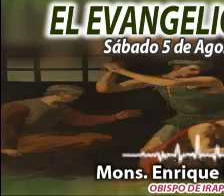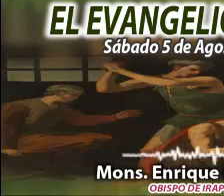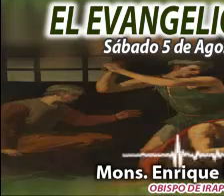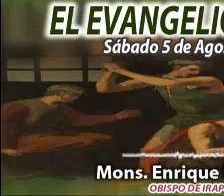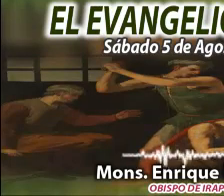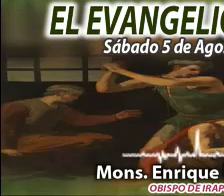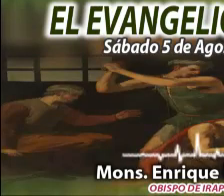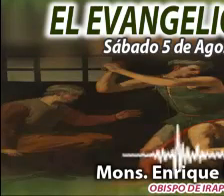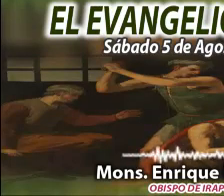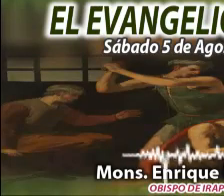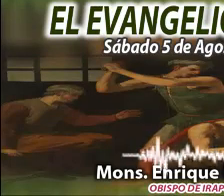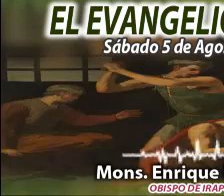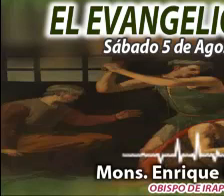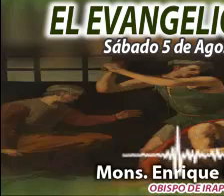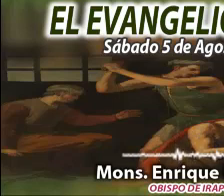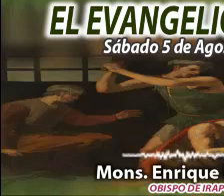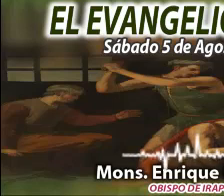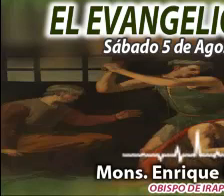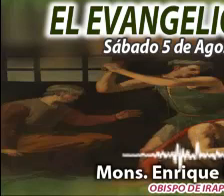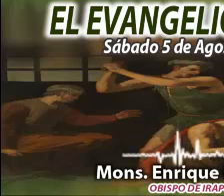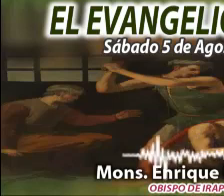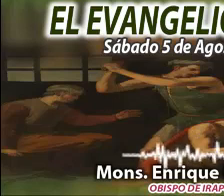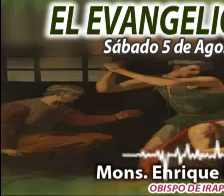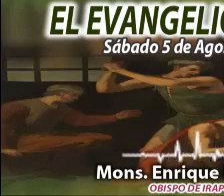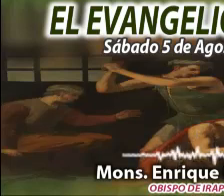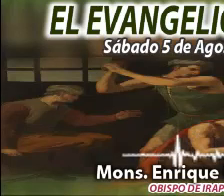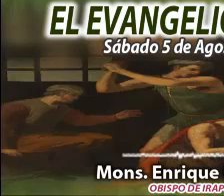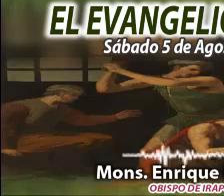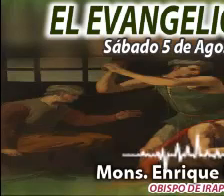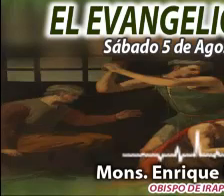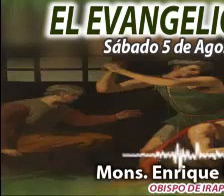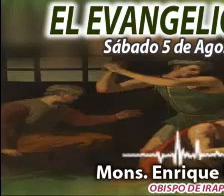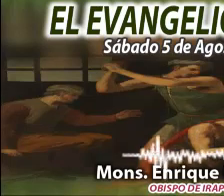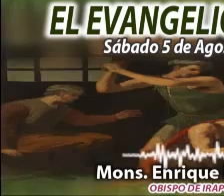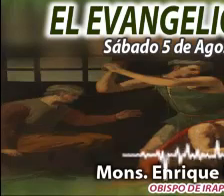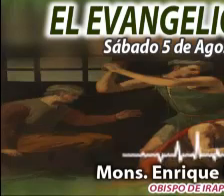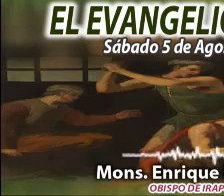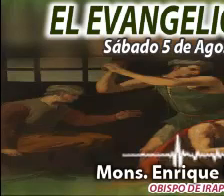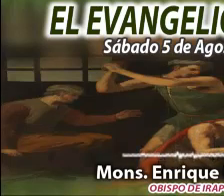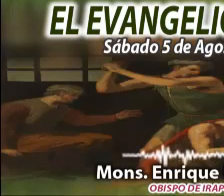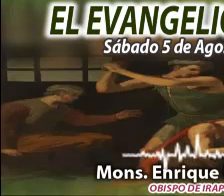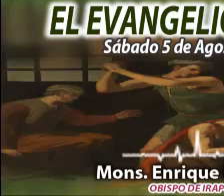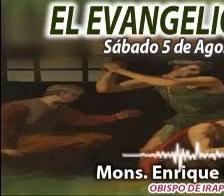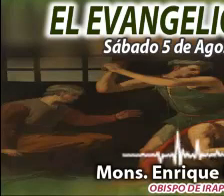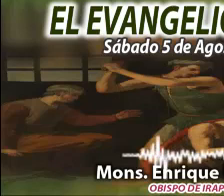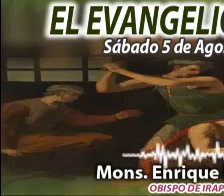Díaz, fortalezcamos nuestra fe. Seamos testigos de Jesús, vivo y resucitado.